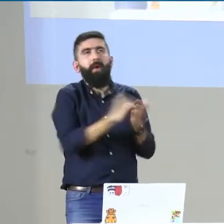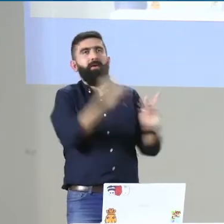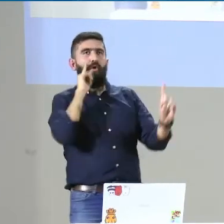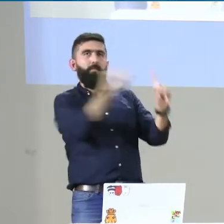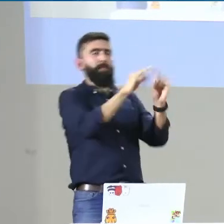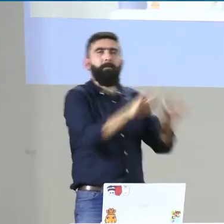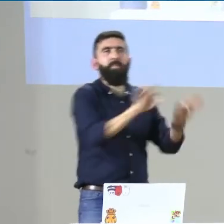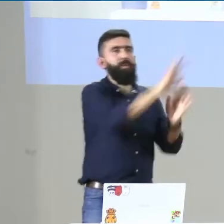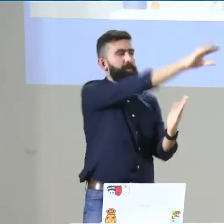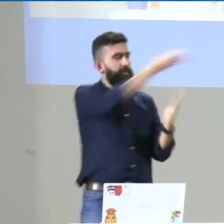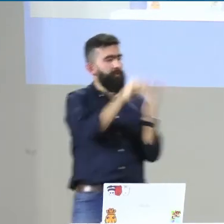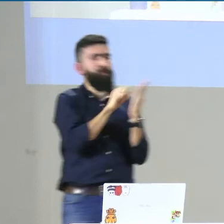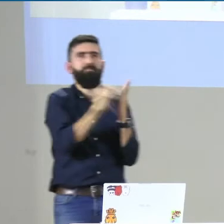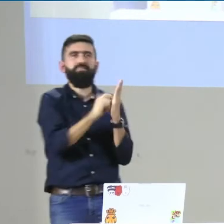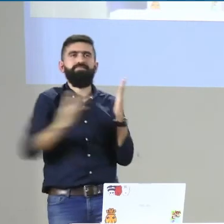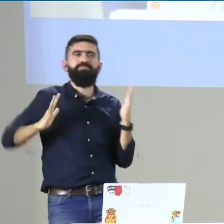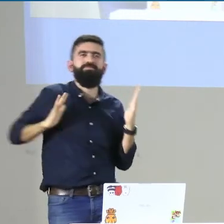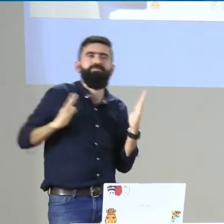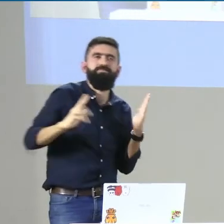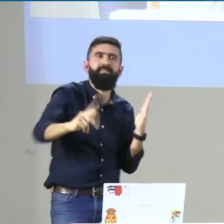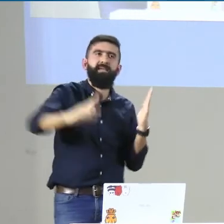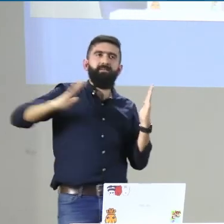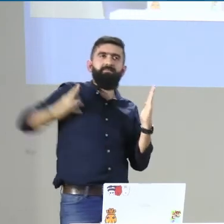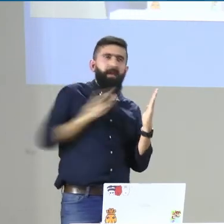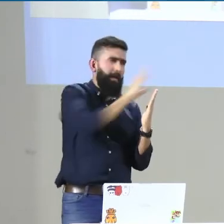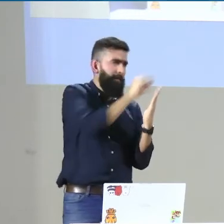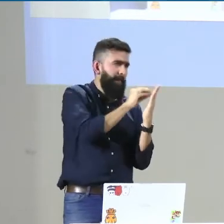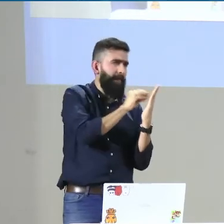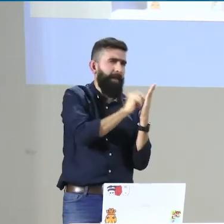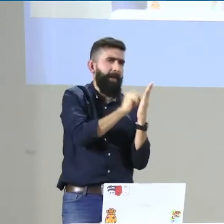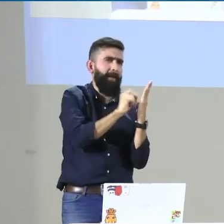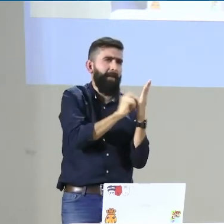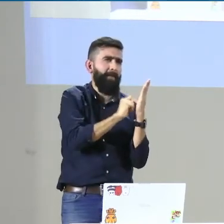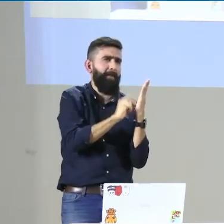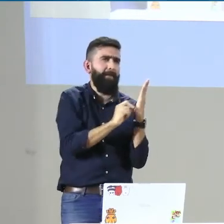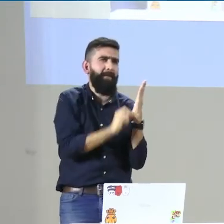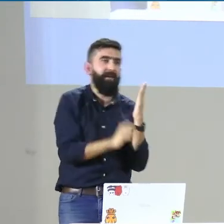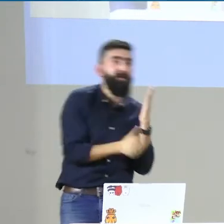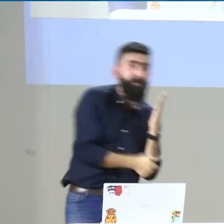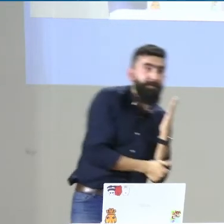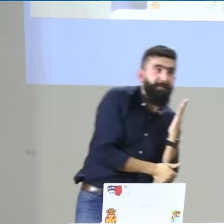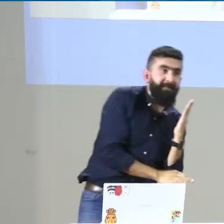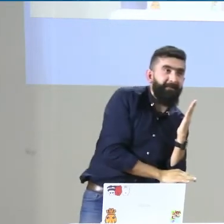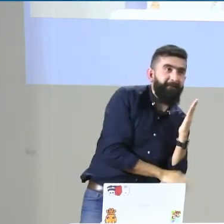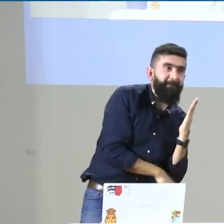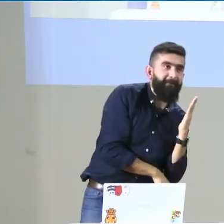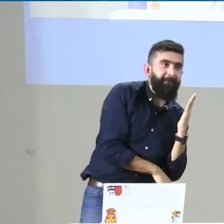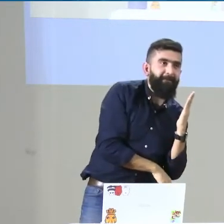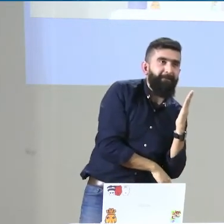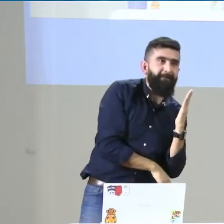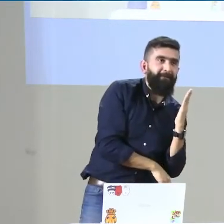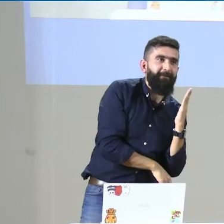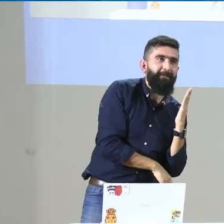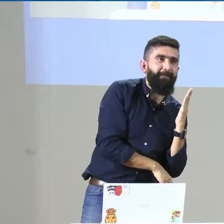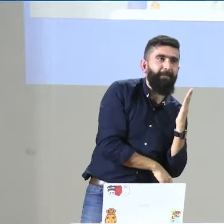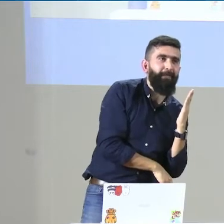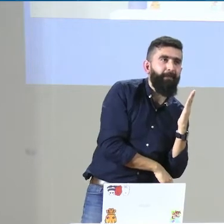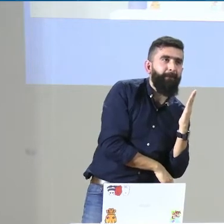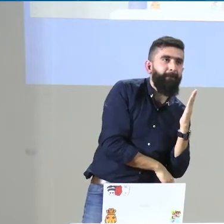Es por eso que es importante, ese es el objetivo principal, hacer una descripción de estas características. ¿Vamos bien?